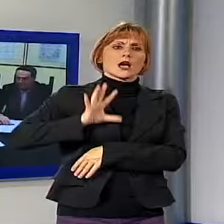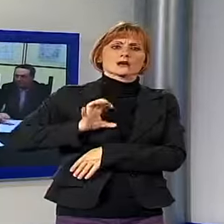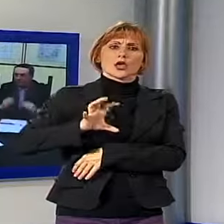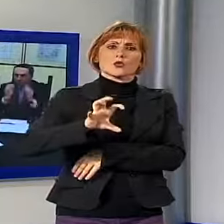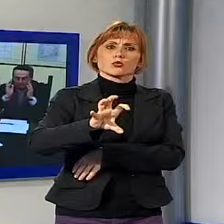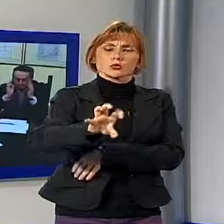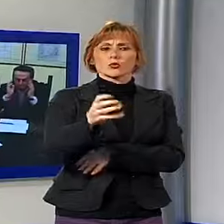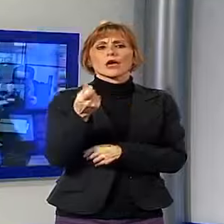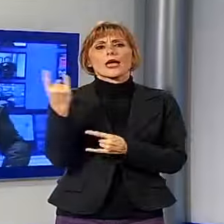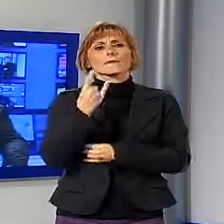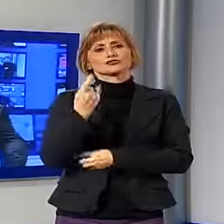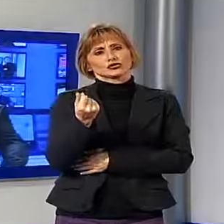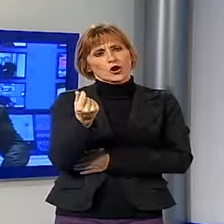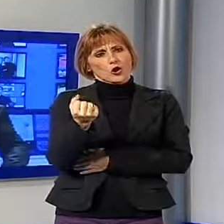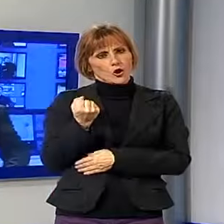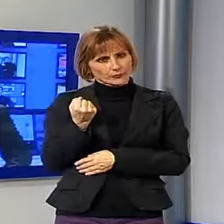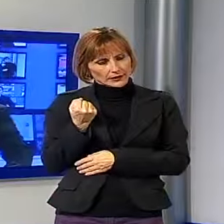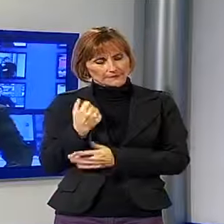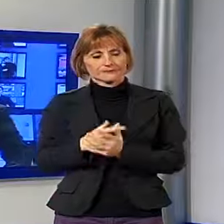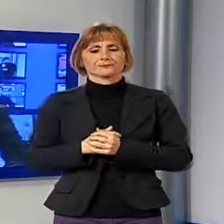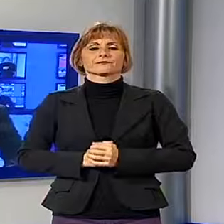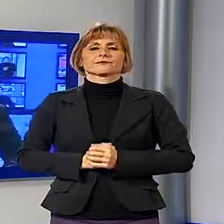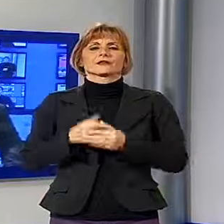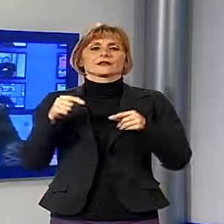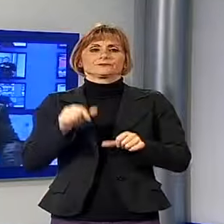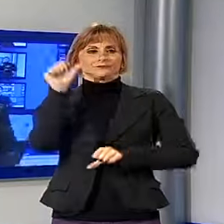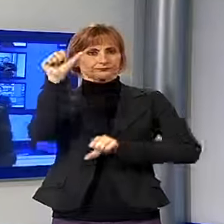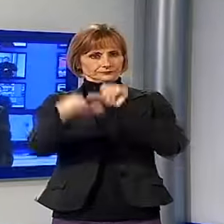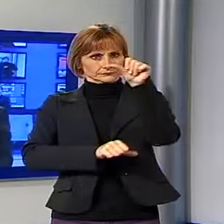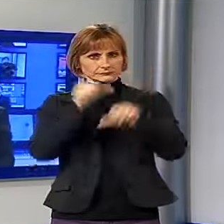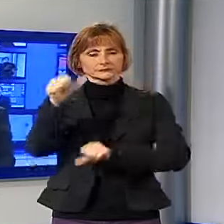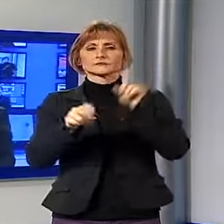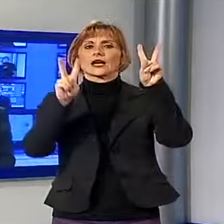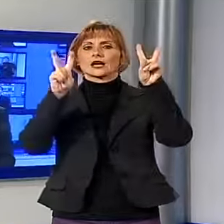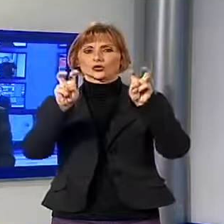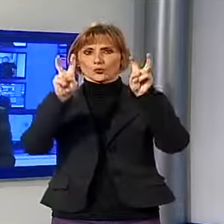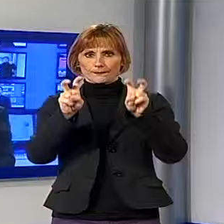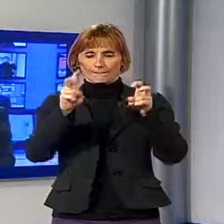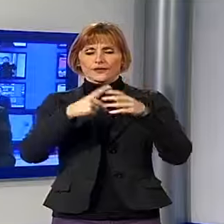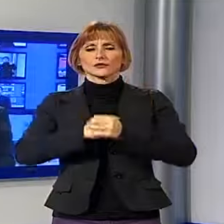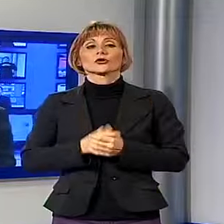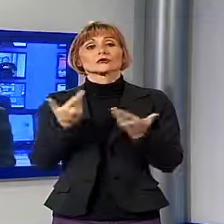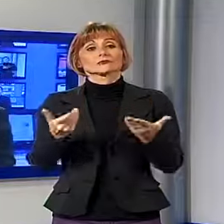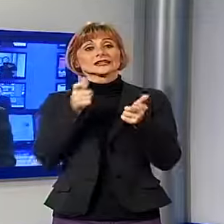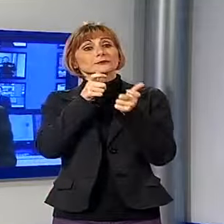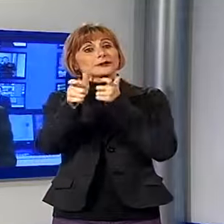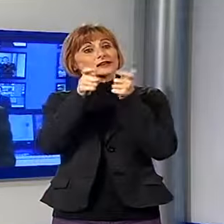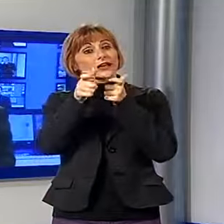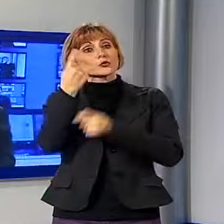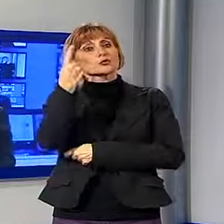economica. Adesso cambiamo decisamente argomento, parliamo di un evento che si